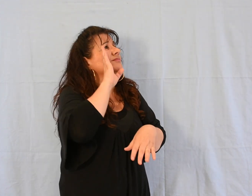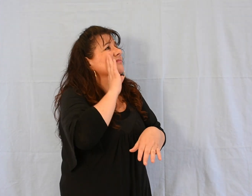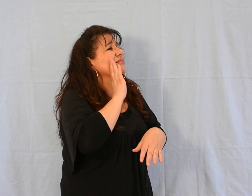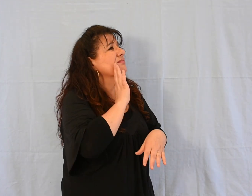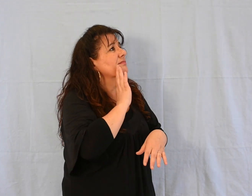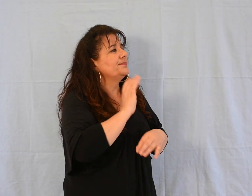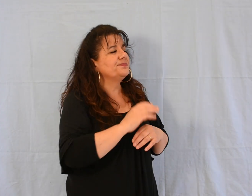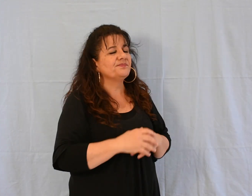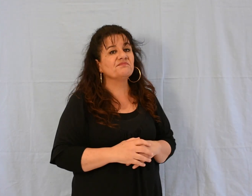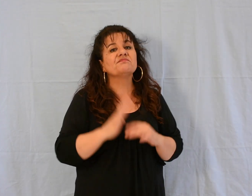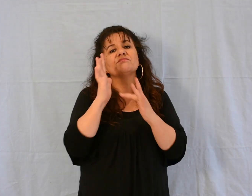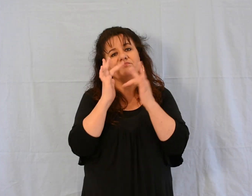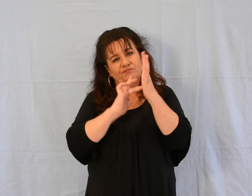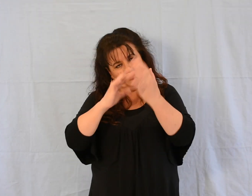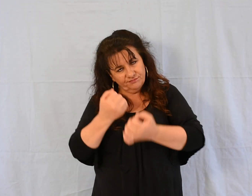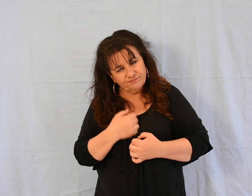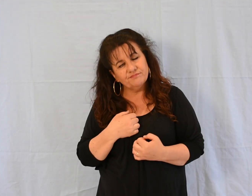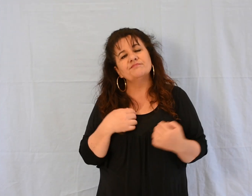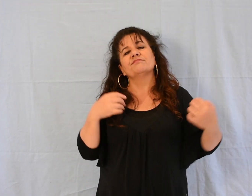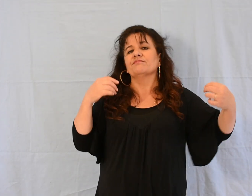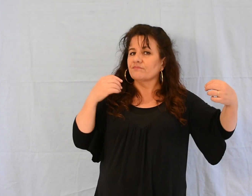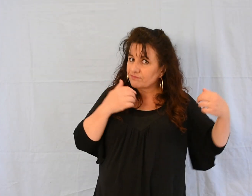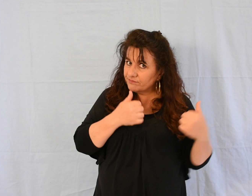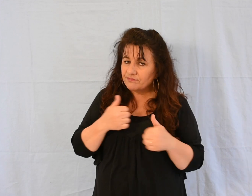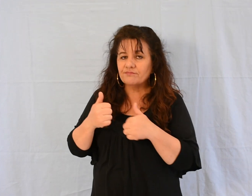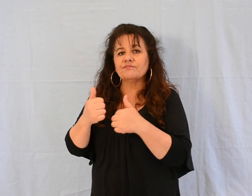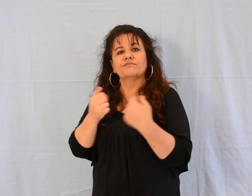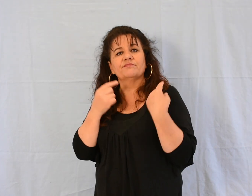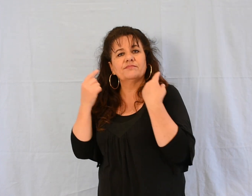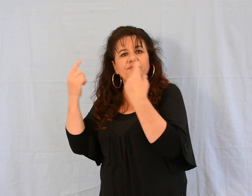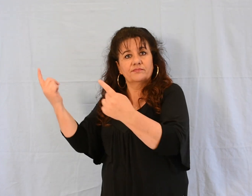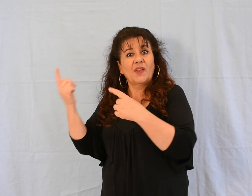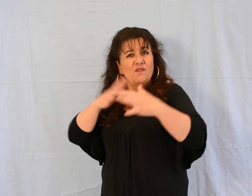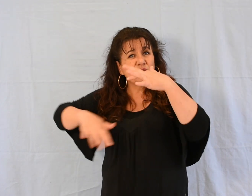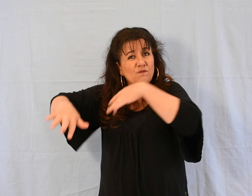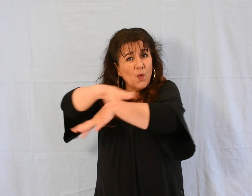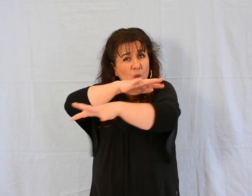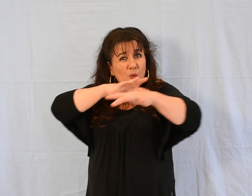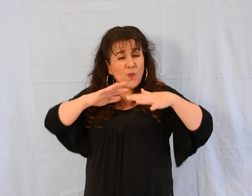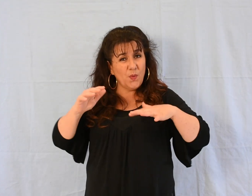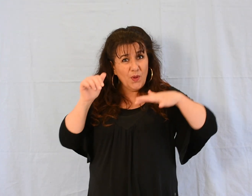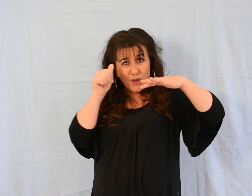Jésus partit avec lui et la foule le suivait. Elle était si nombreuse qu'elle s'écrasait.